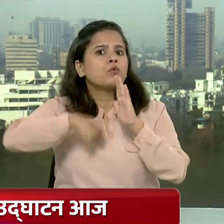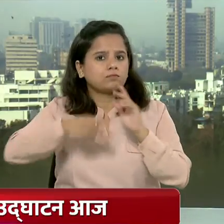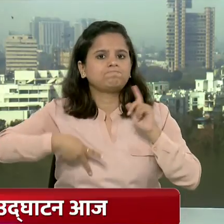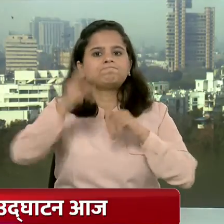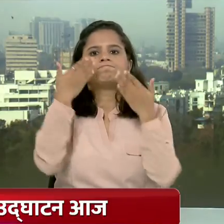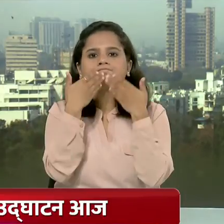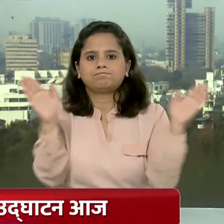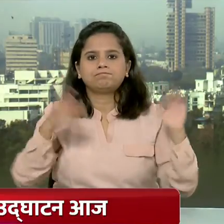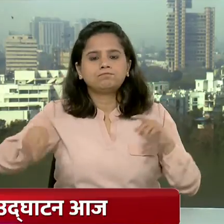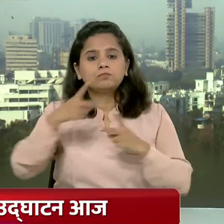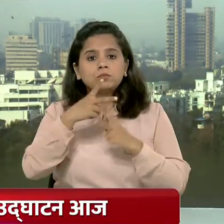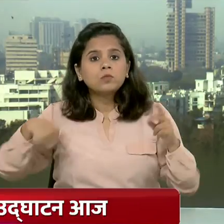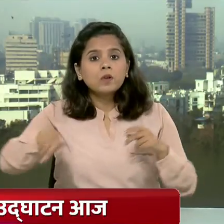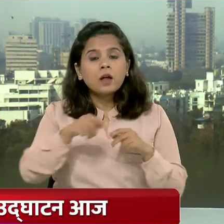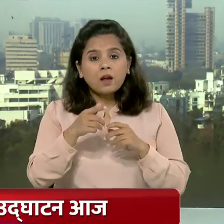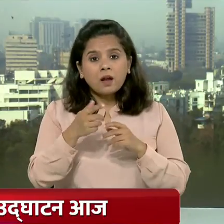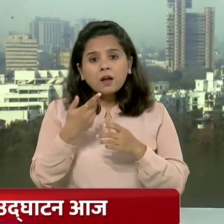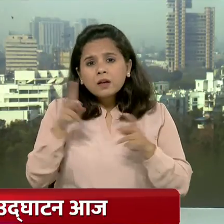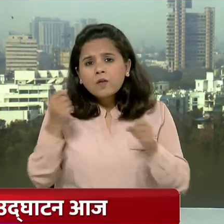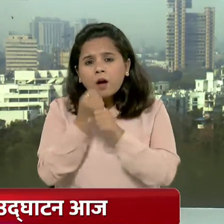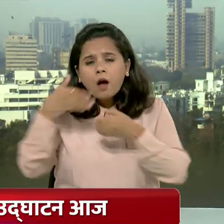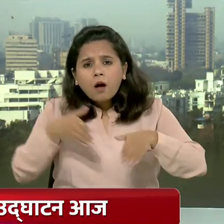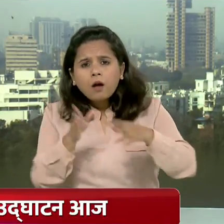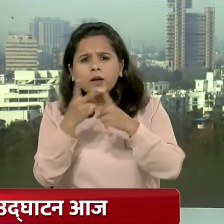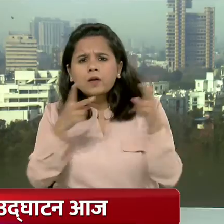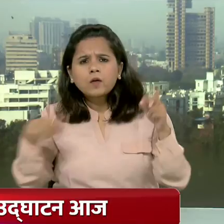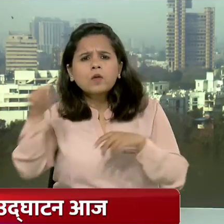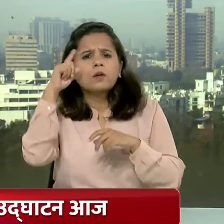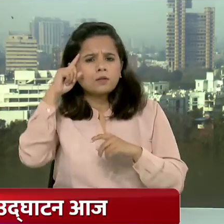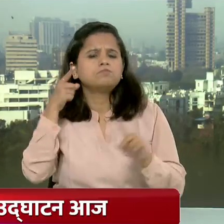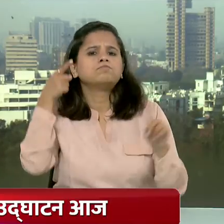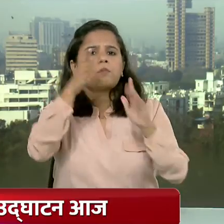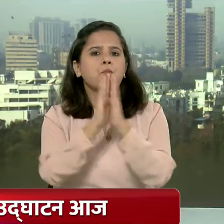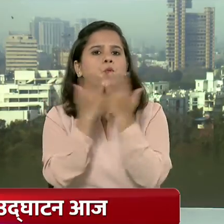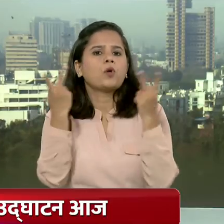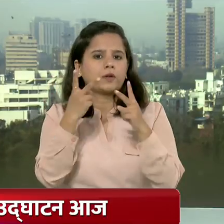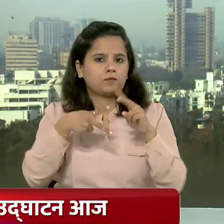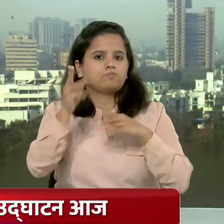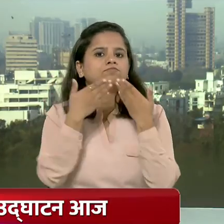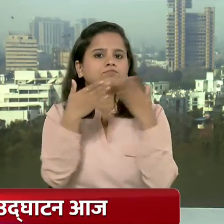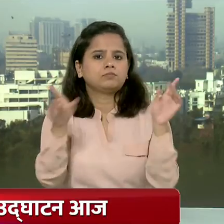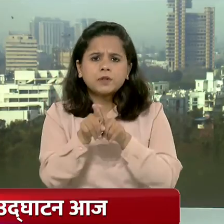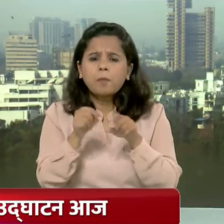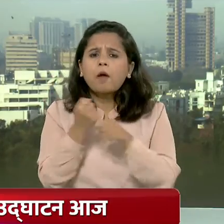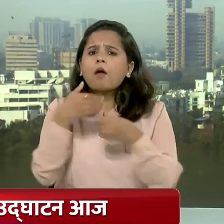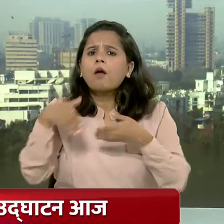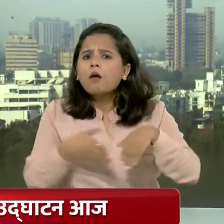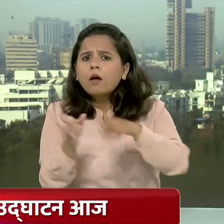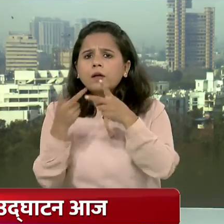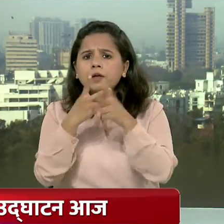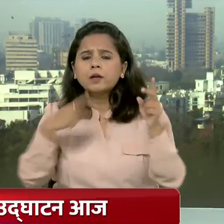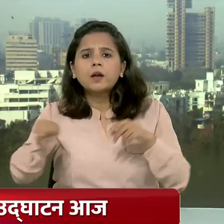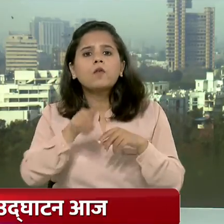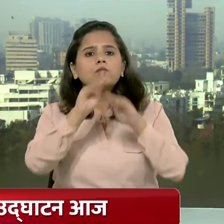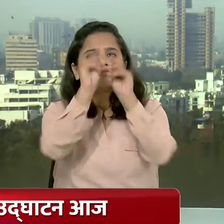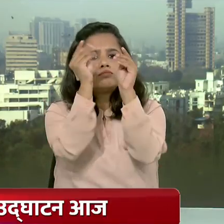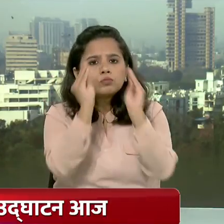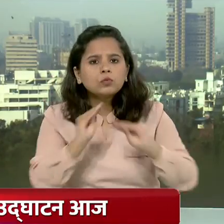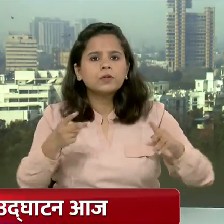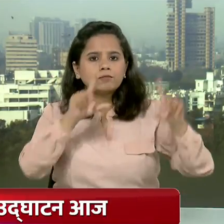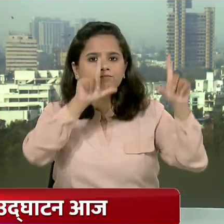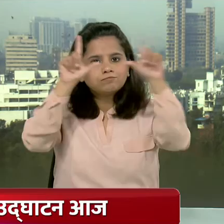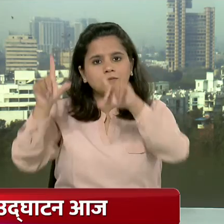रोविंग डाउन दगंगा नामक पुस्तक का करेंगे विमोचन साथ है गंगा पर अपनी तरह के पहले संखराले गंगा